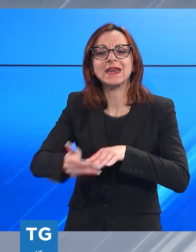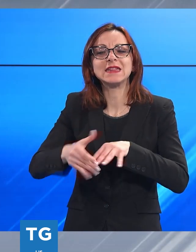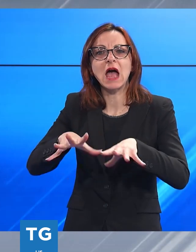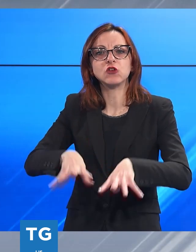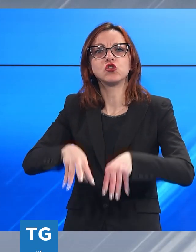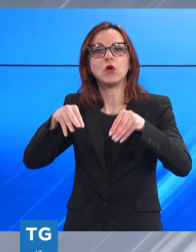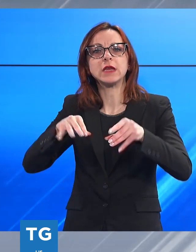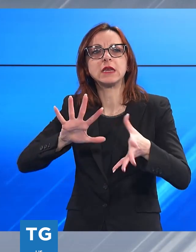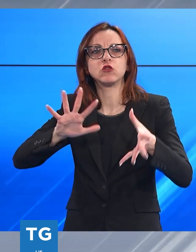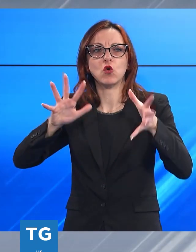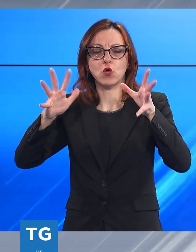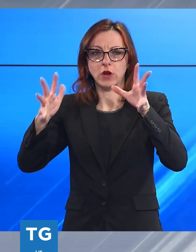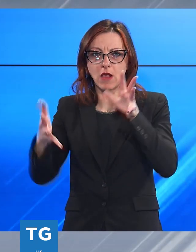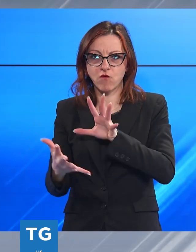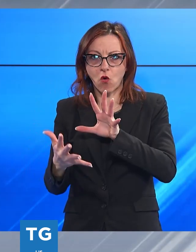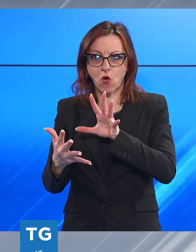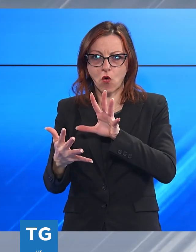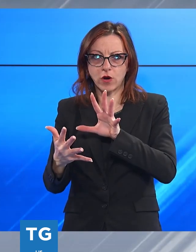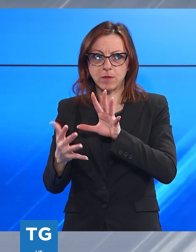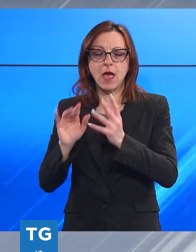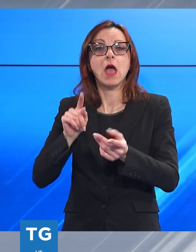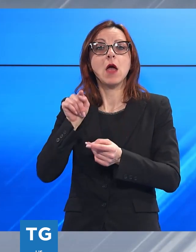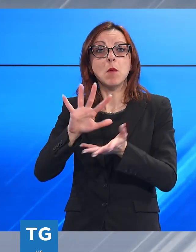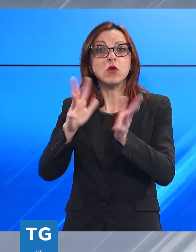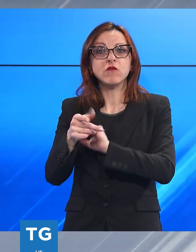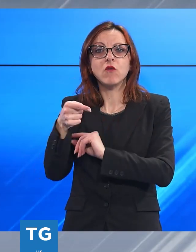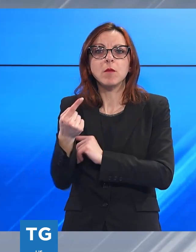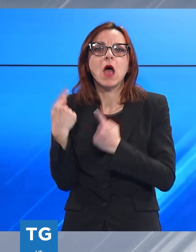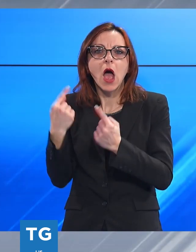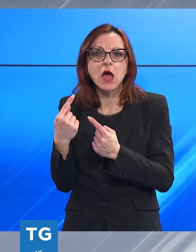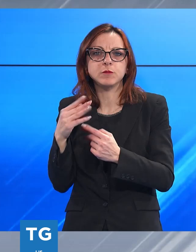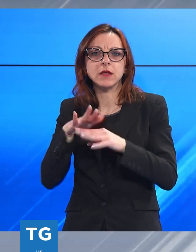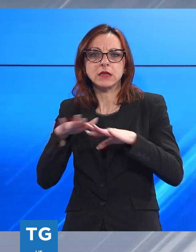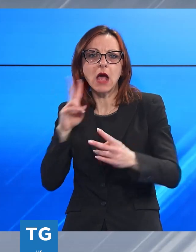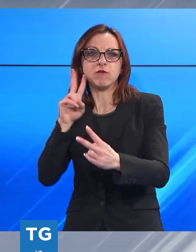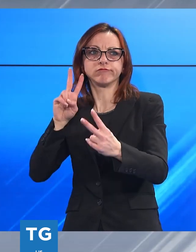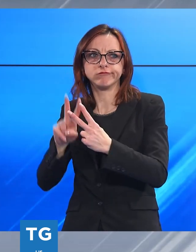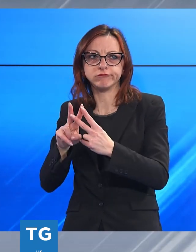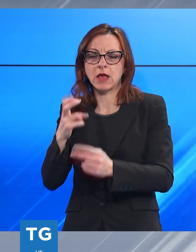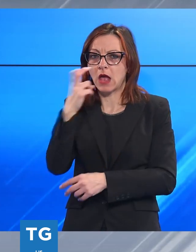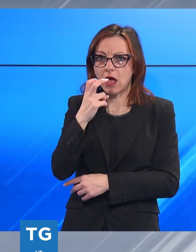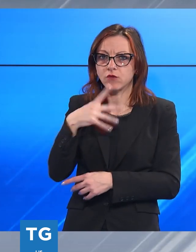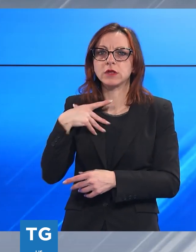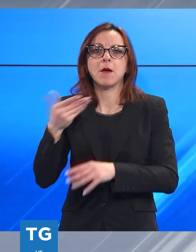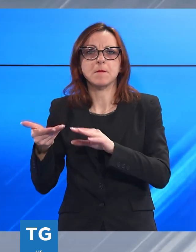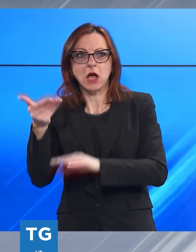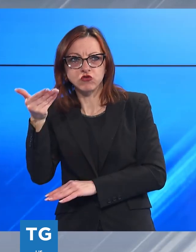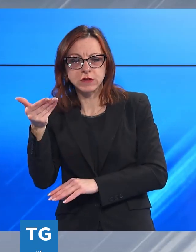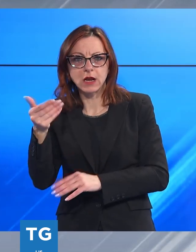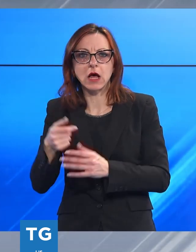dell'instaurazione di quei tavoli che erano stati annunciati tra avvocatura e magistratura